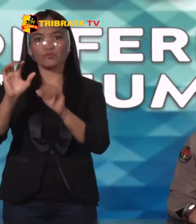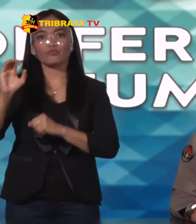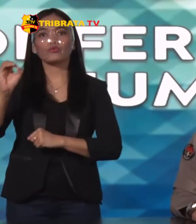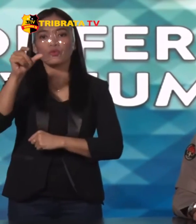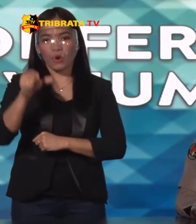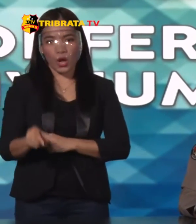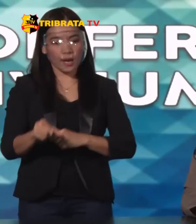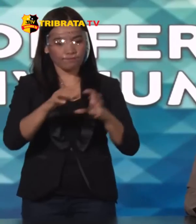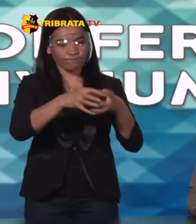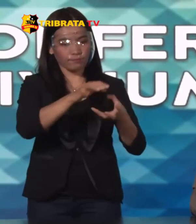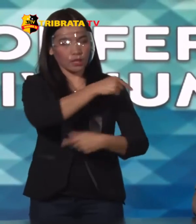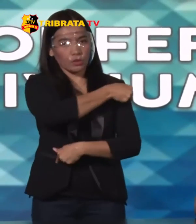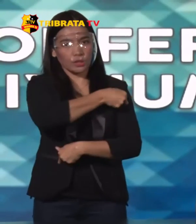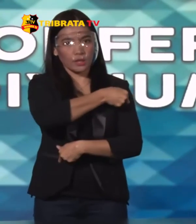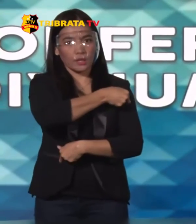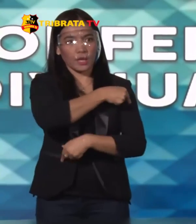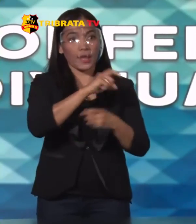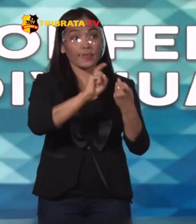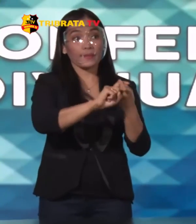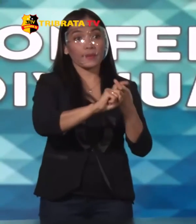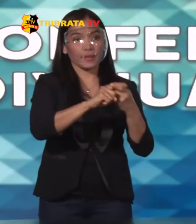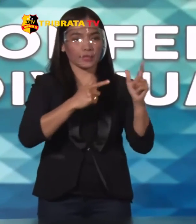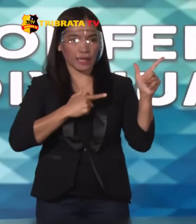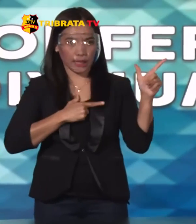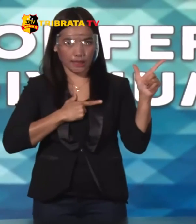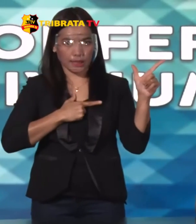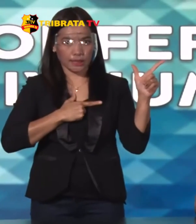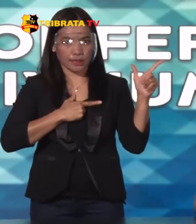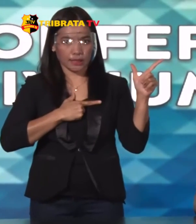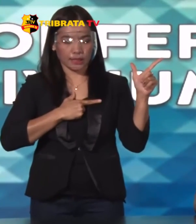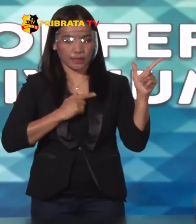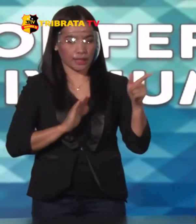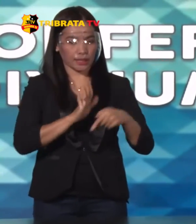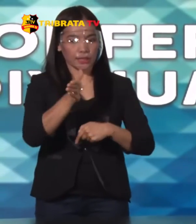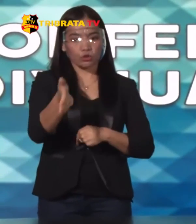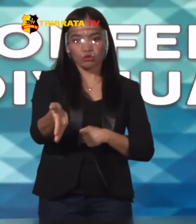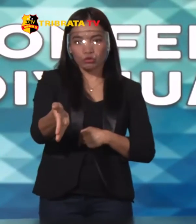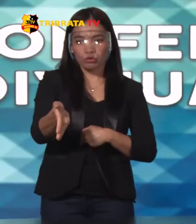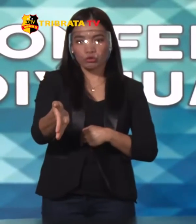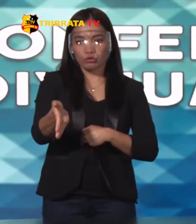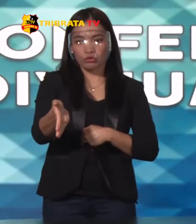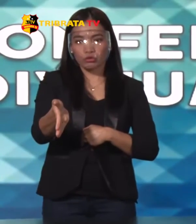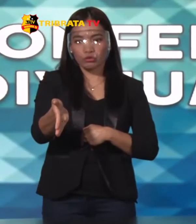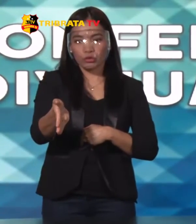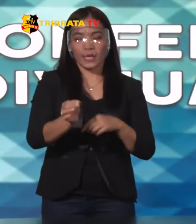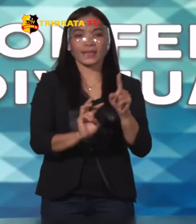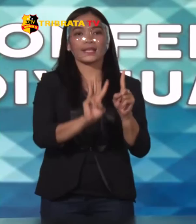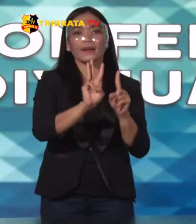Kemudian dari rekan-rekan TNI Yang terlibat sebanyak 13